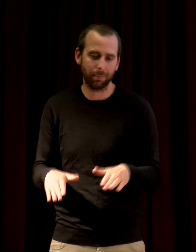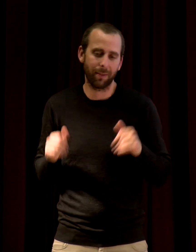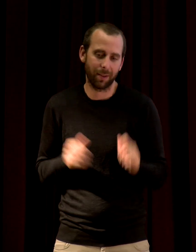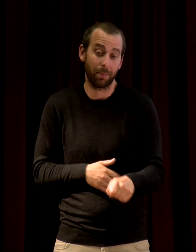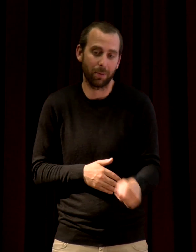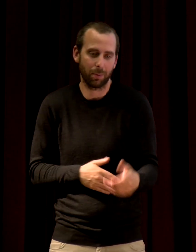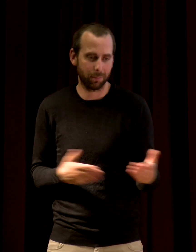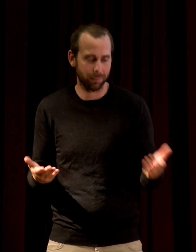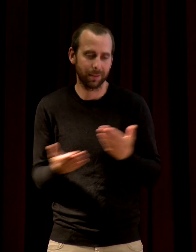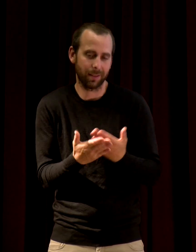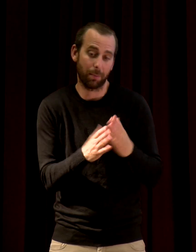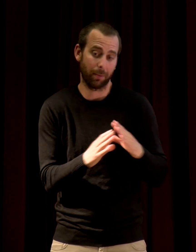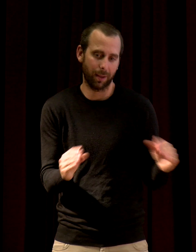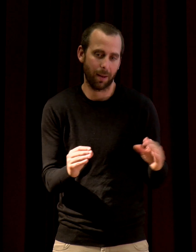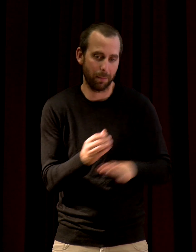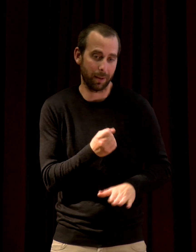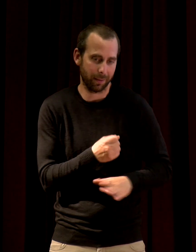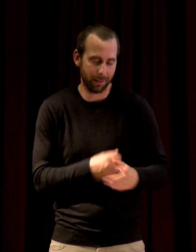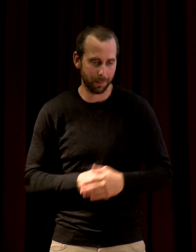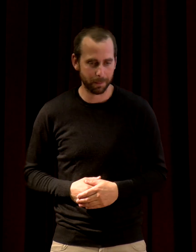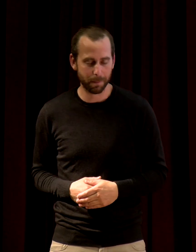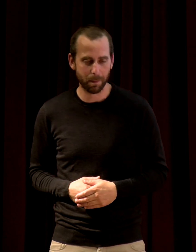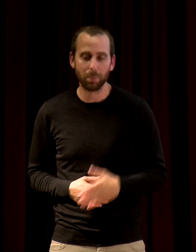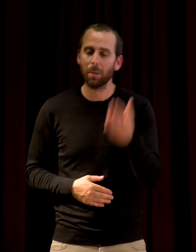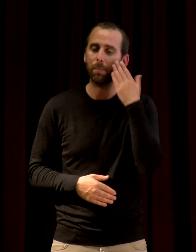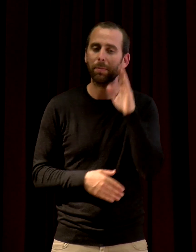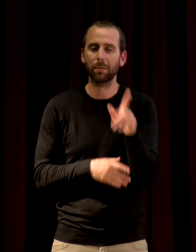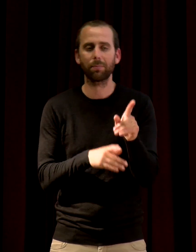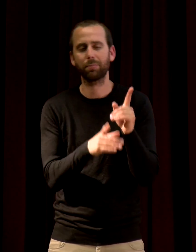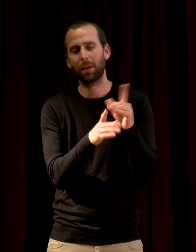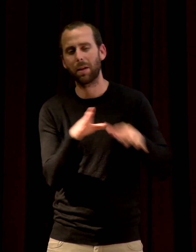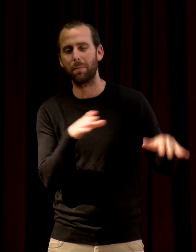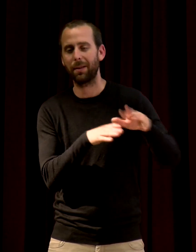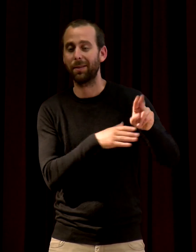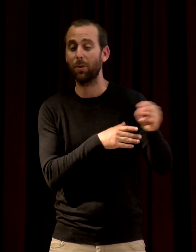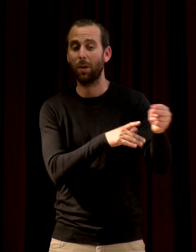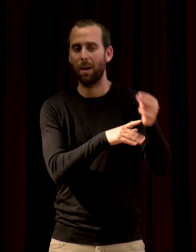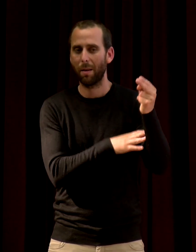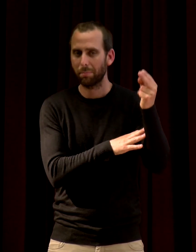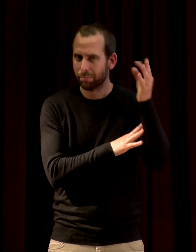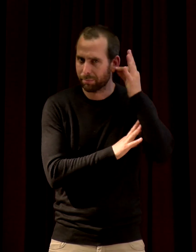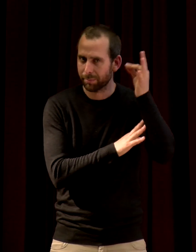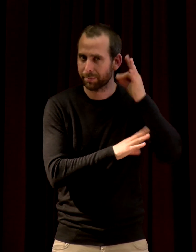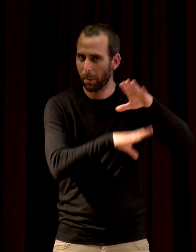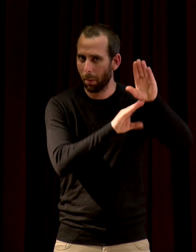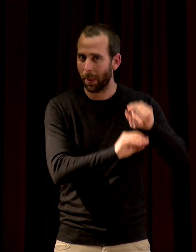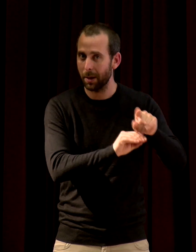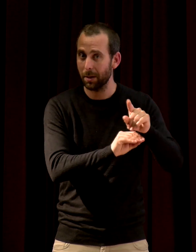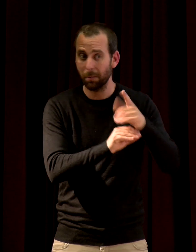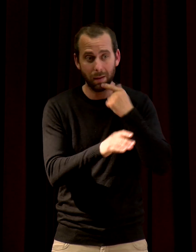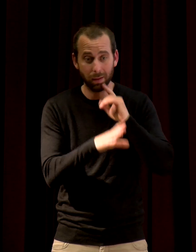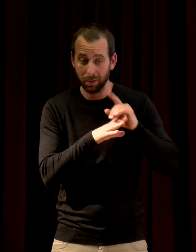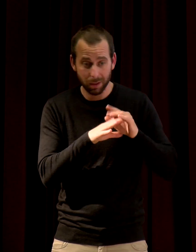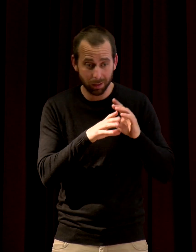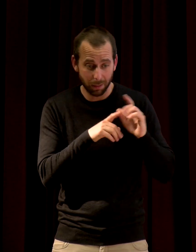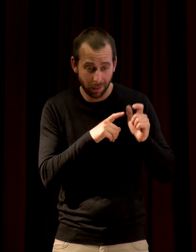une entrée de protection de ces espaces naturels acoustiques, finalement, par des effets cascade, on va protéger tout le milieu.